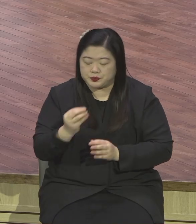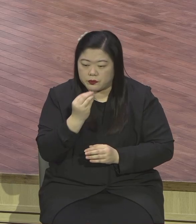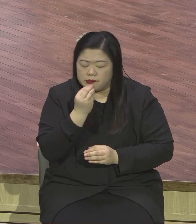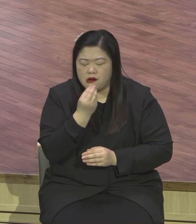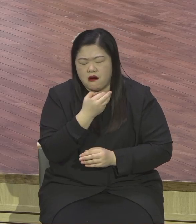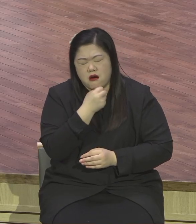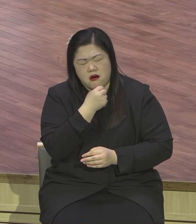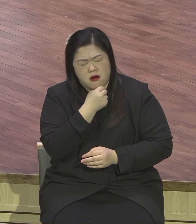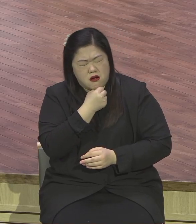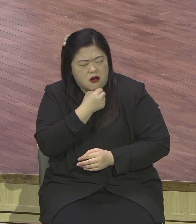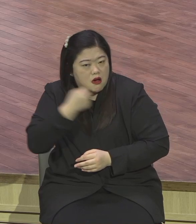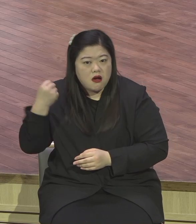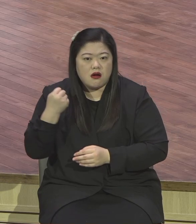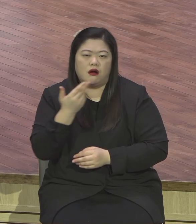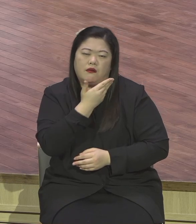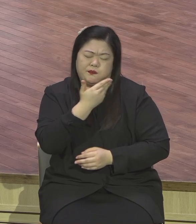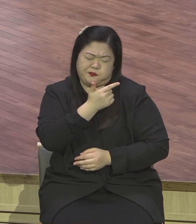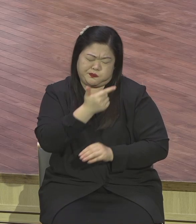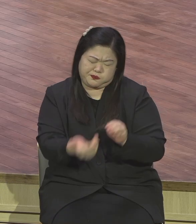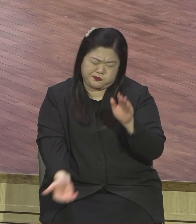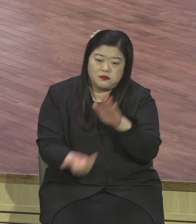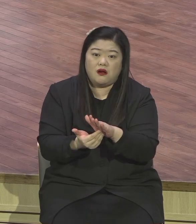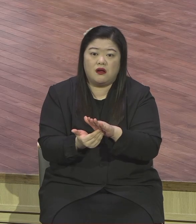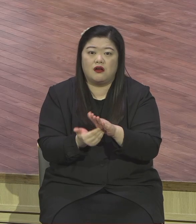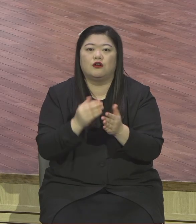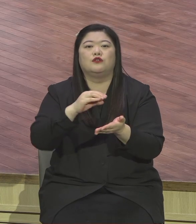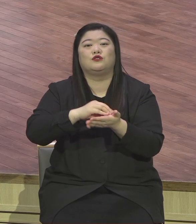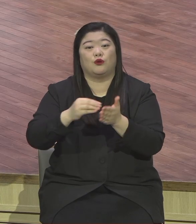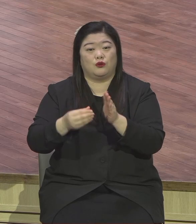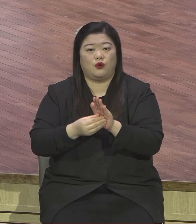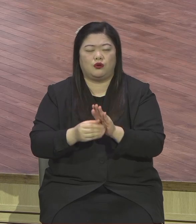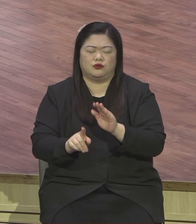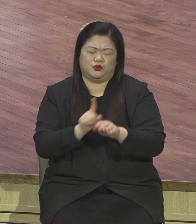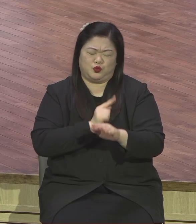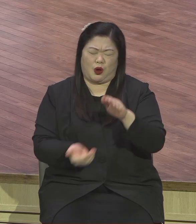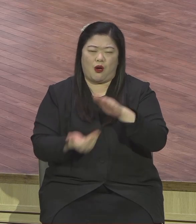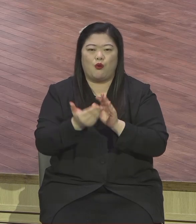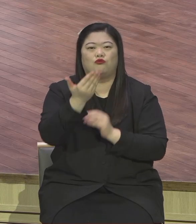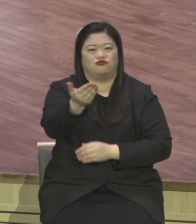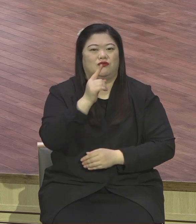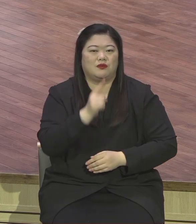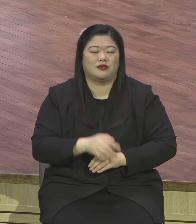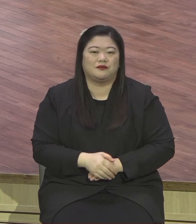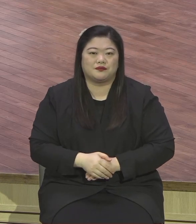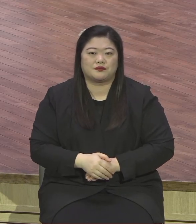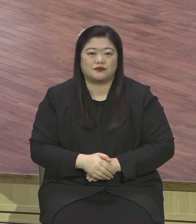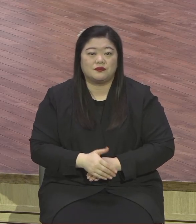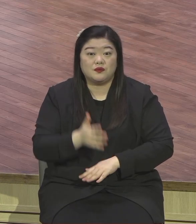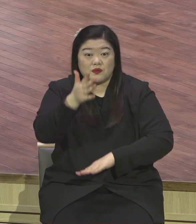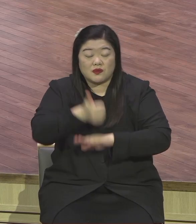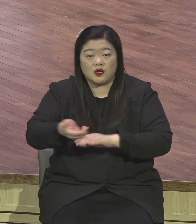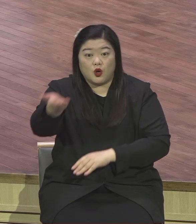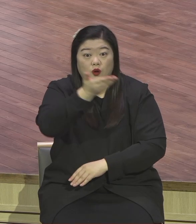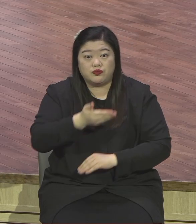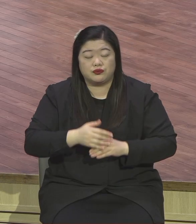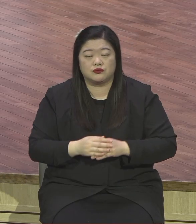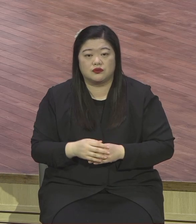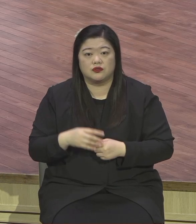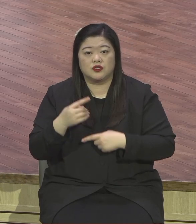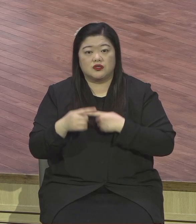2021년 예원계 전승도는 기도의 입을 크게 여시기 바랍니다. 크게 여세요. 너의 입을 크게